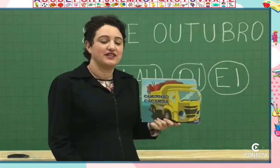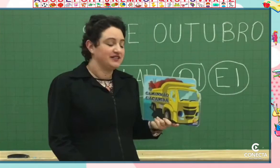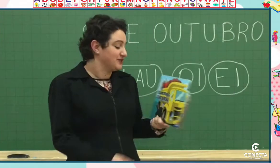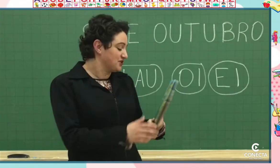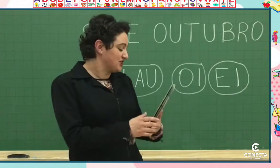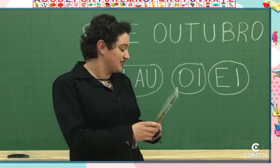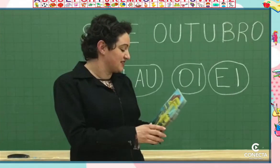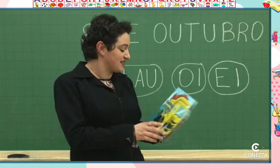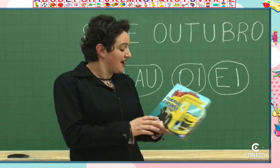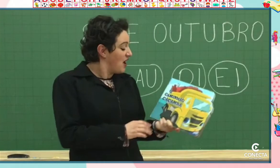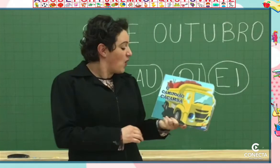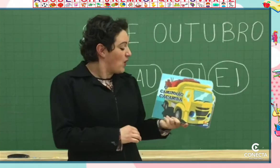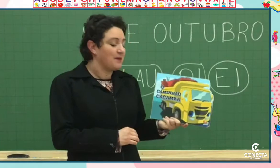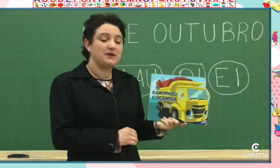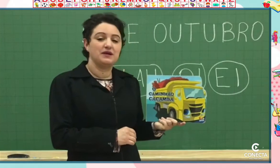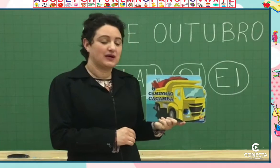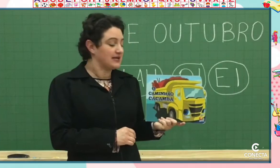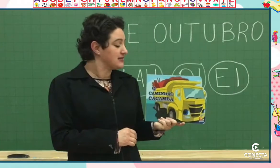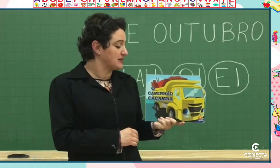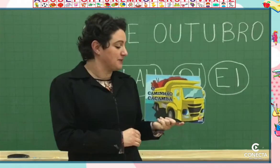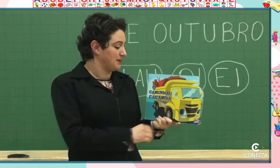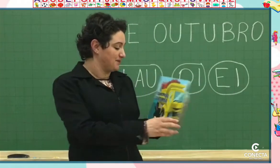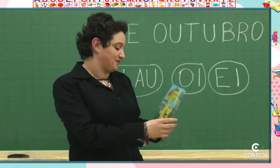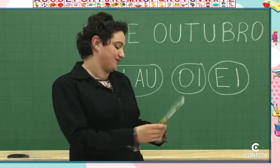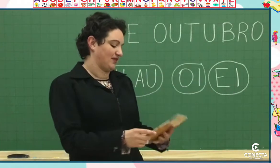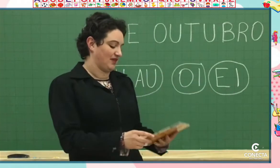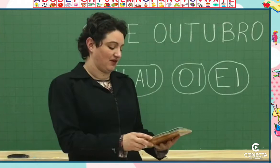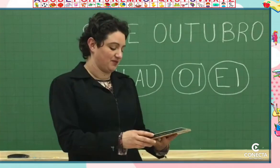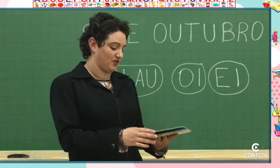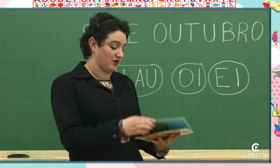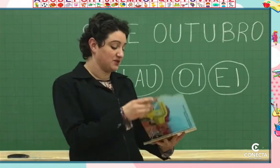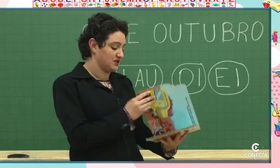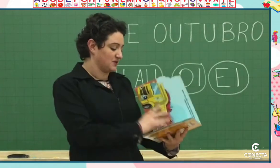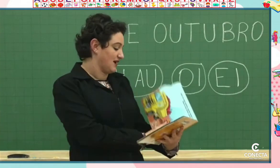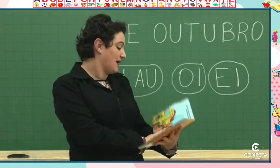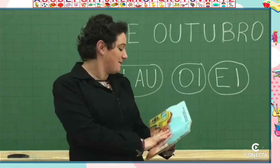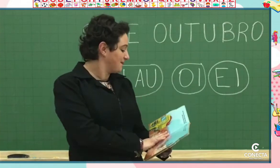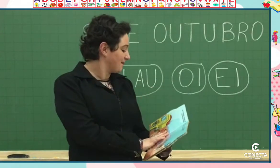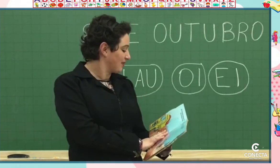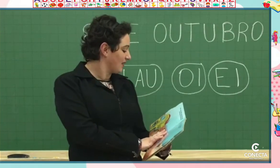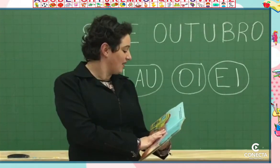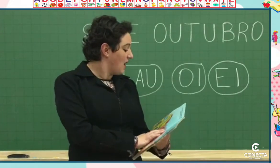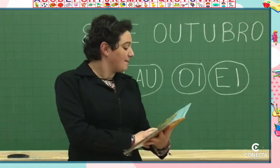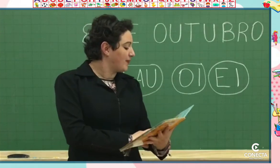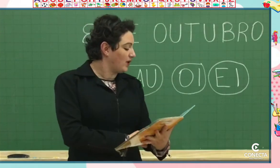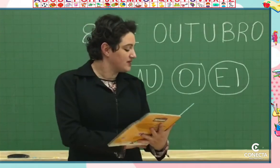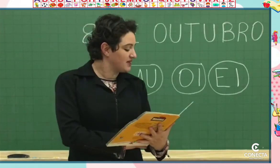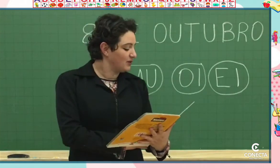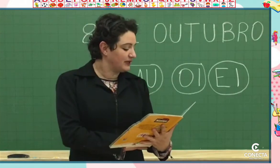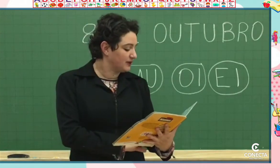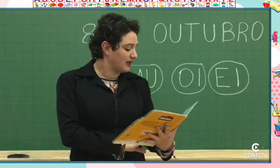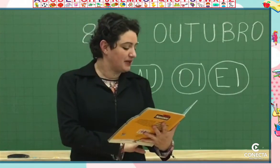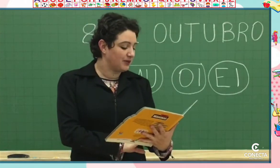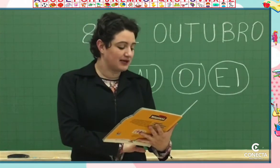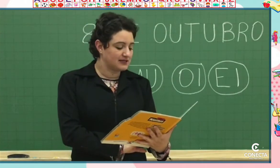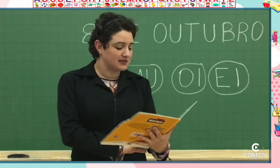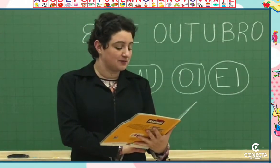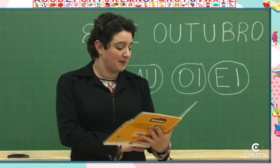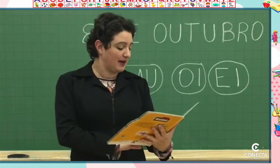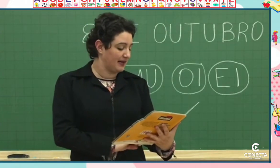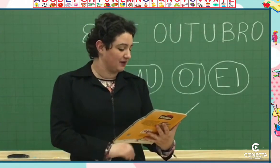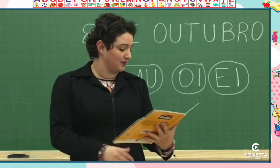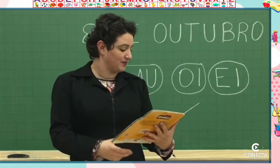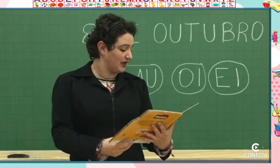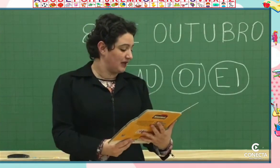A história de hoje, crianças, é o caminhão caçamba. Vamos escutar? Boris é um lindo caminhão